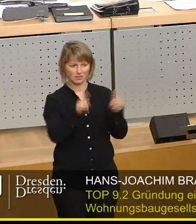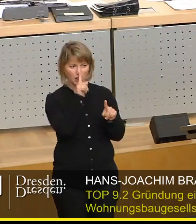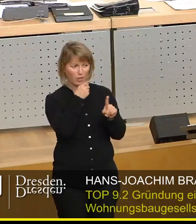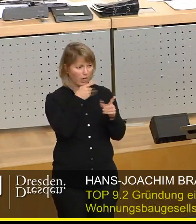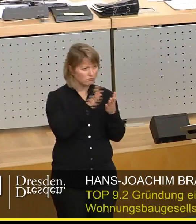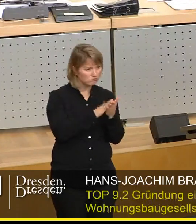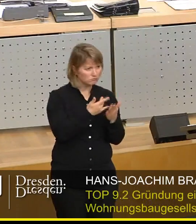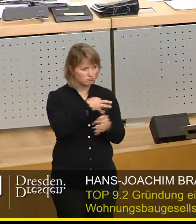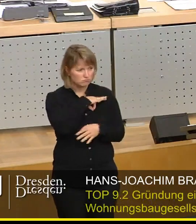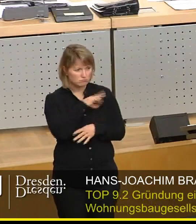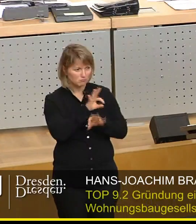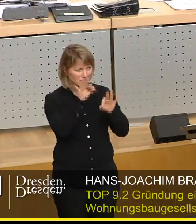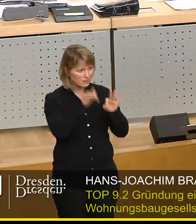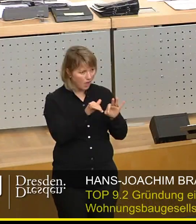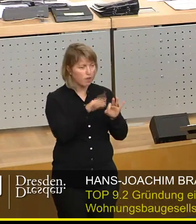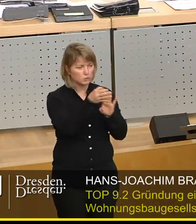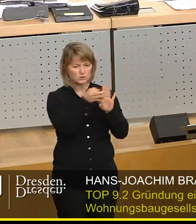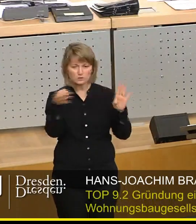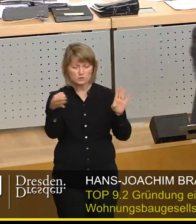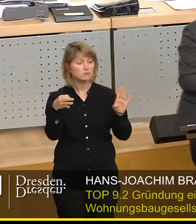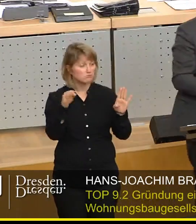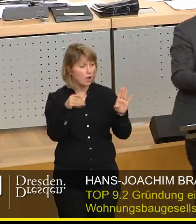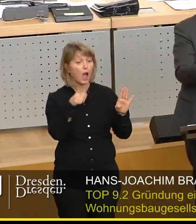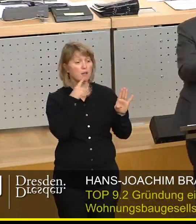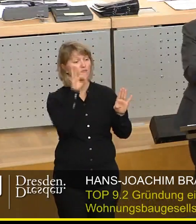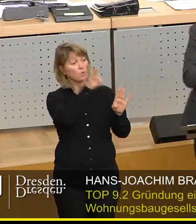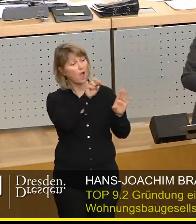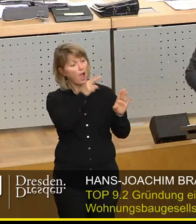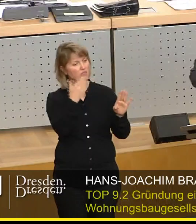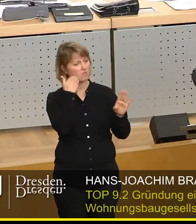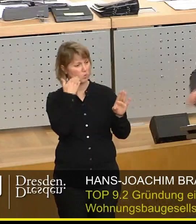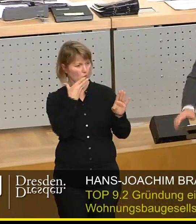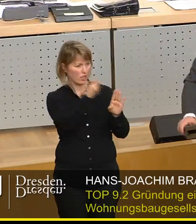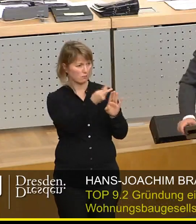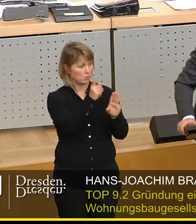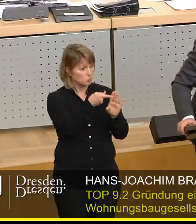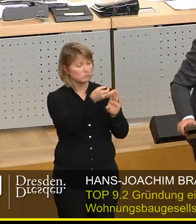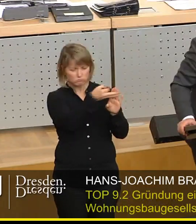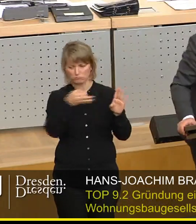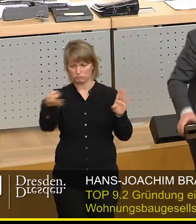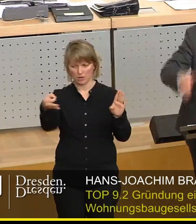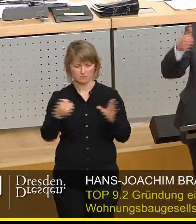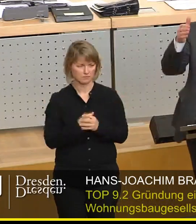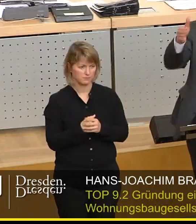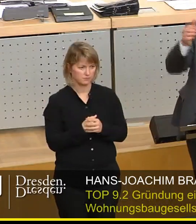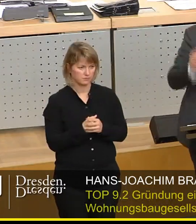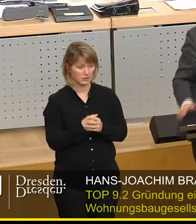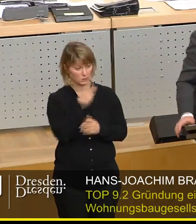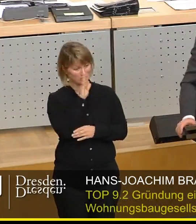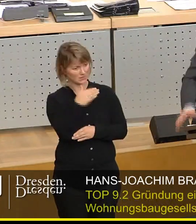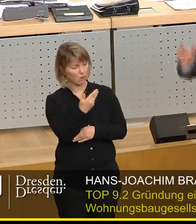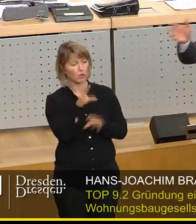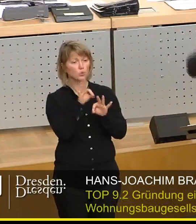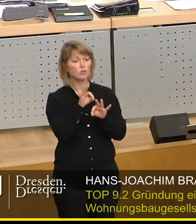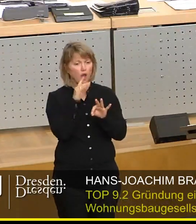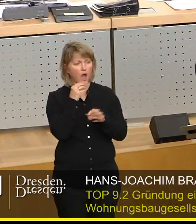Belegungsrecht da ist, dann musst du mir eine andere Wohnung bieten. Das hat außerdem die Wirkung, dass ich dann genau die